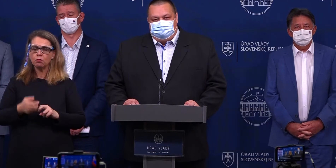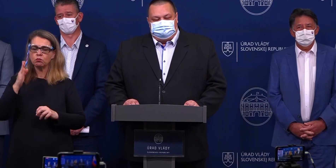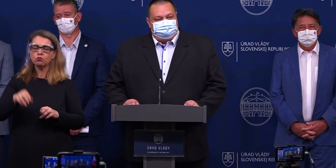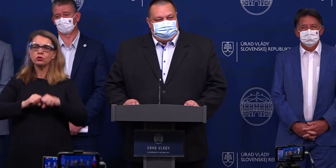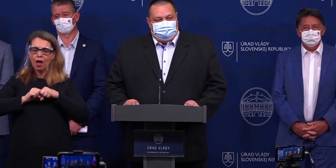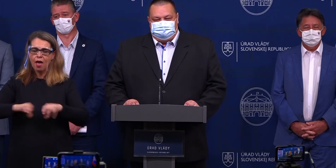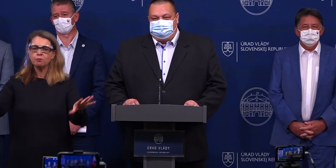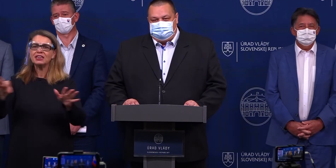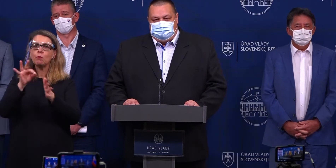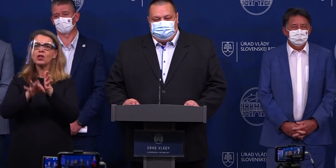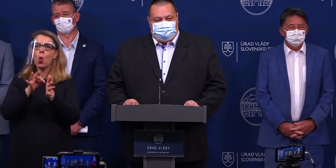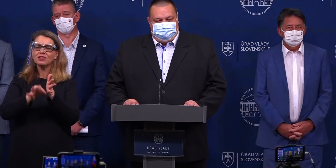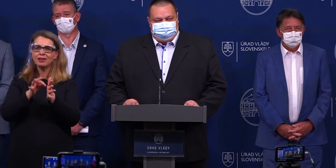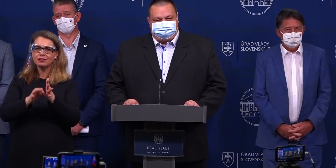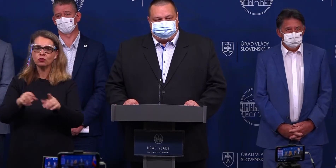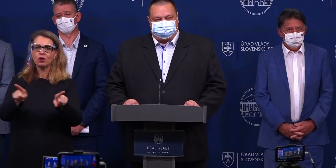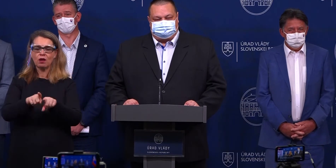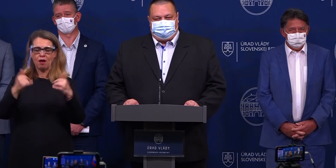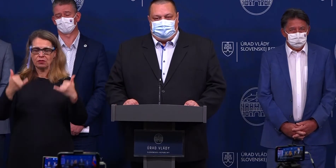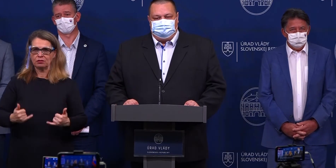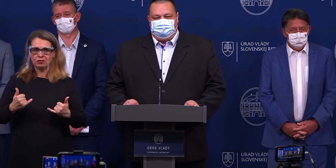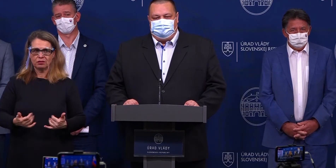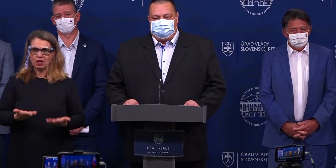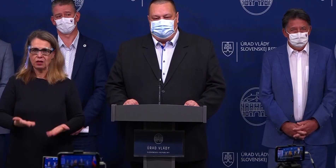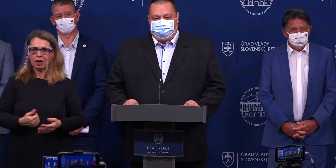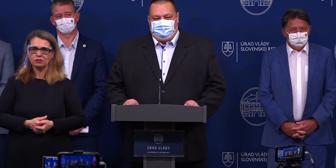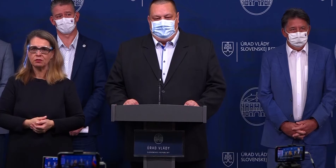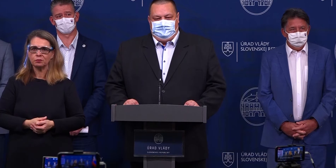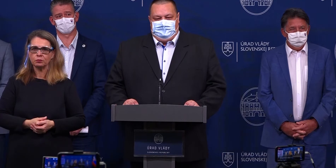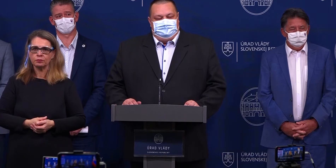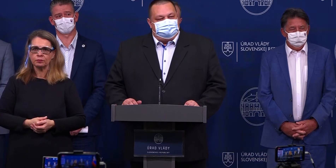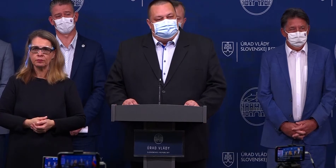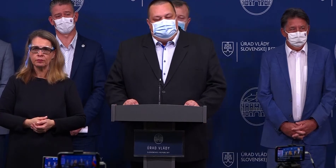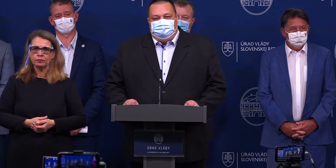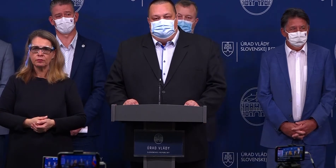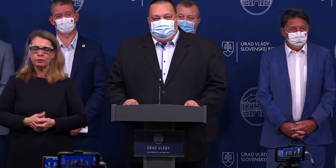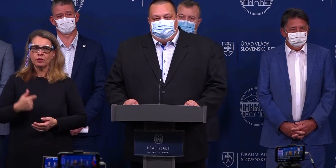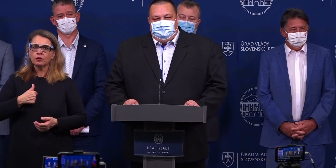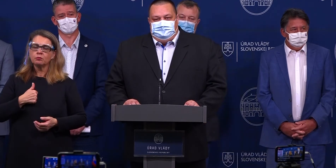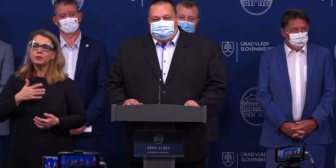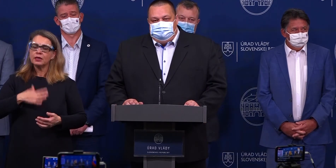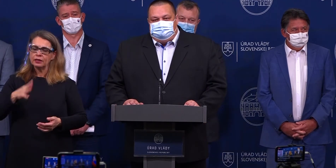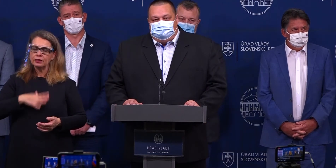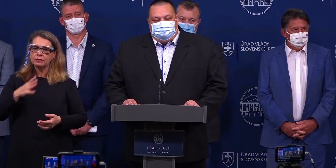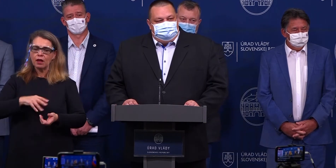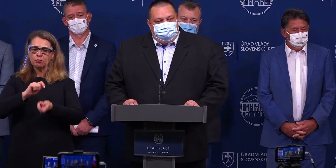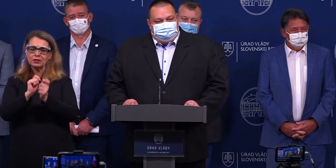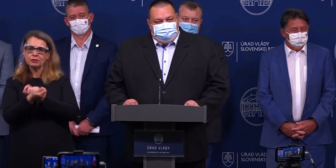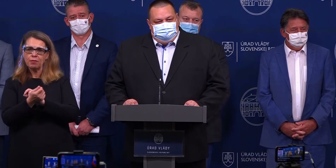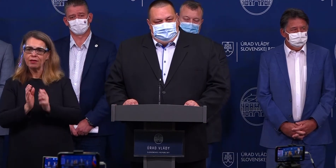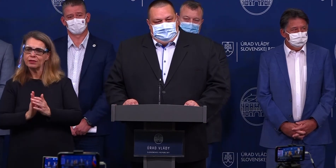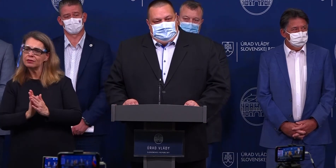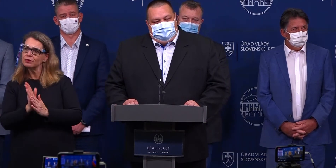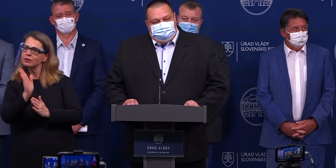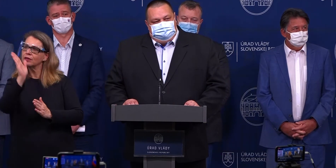epidemiologickú situáciu, takú, akú máme. To znamená, že našou snahou bude zmeniť tú chrypku